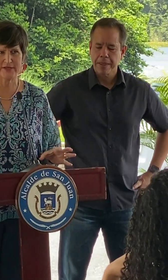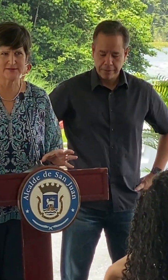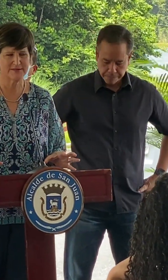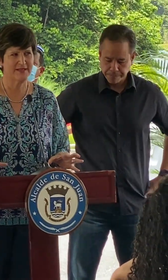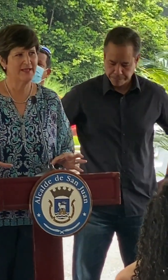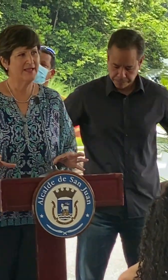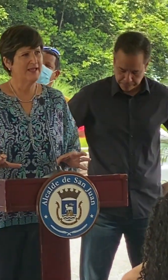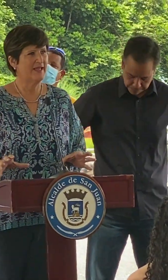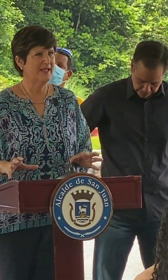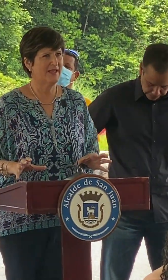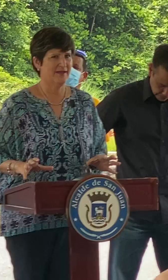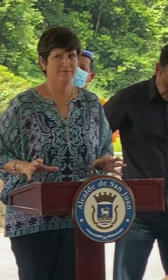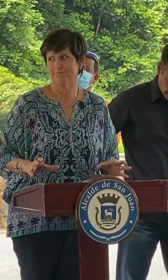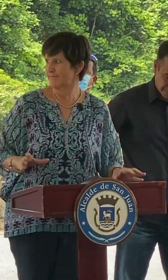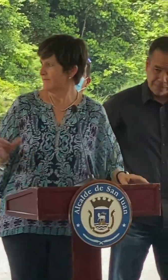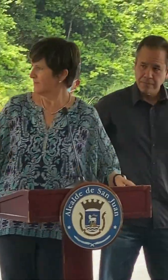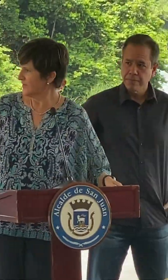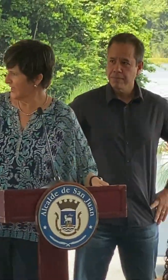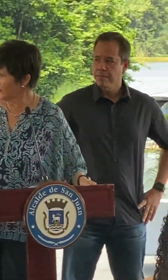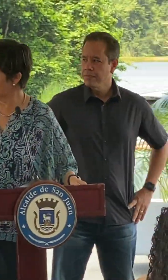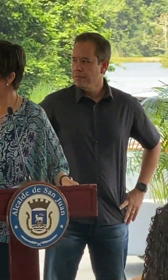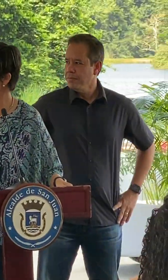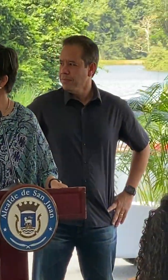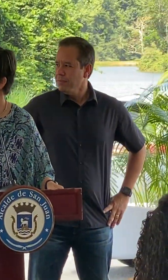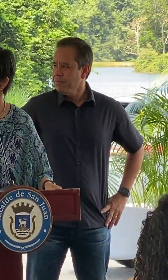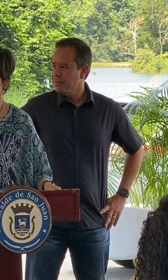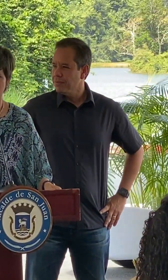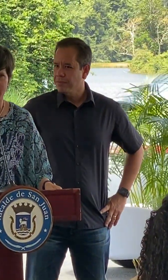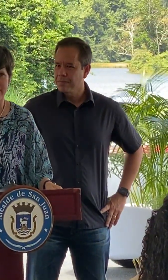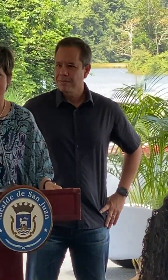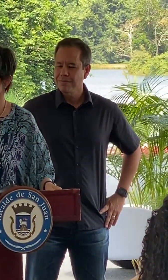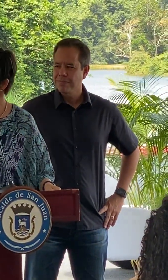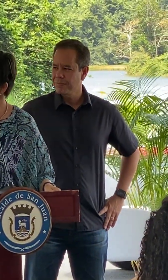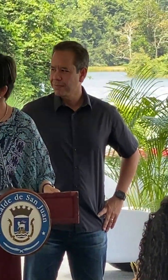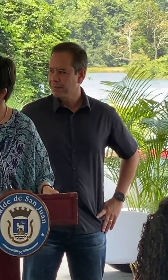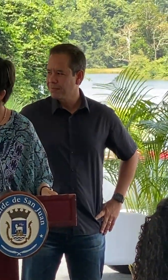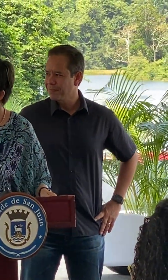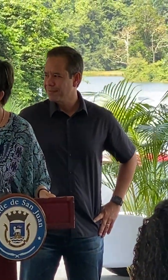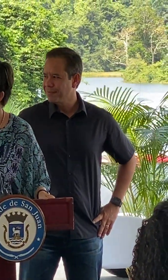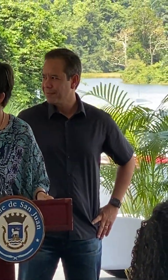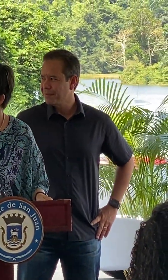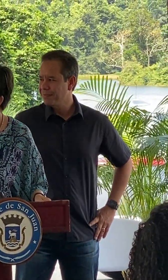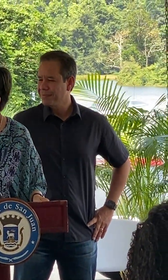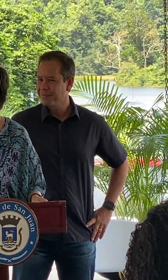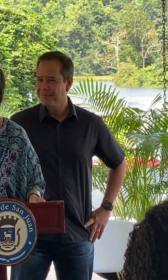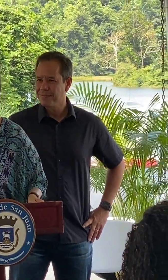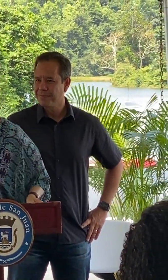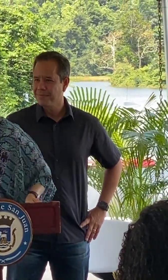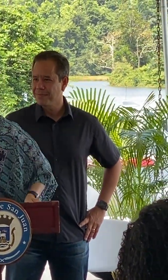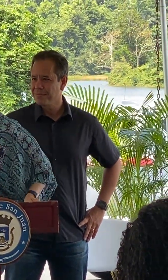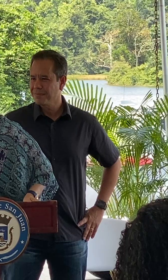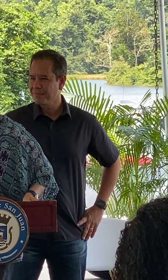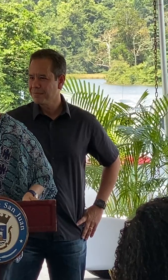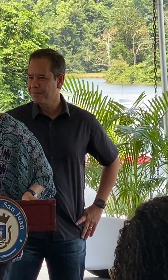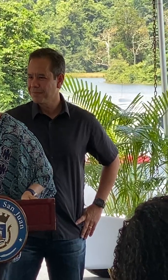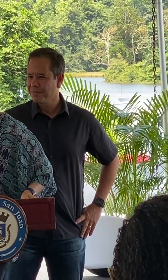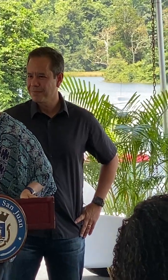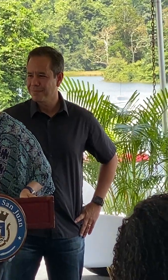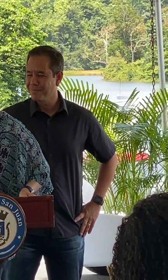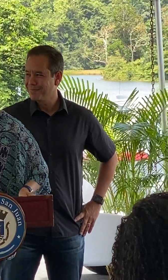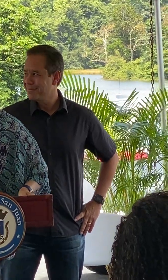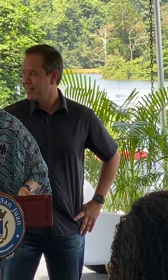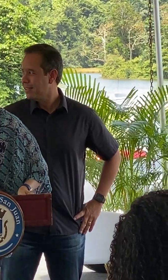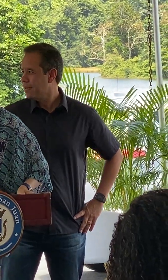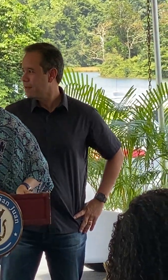sectores el senador el senador